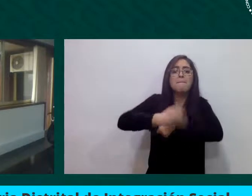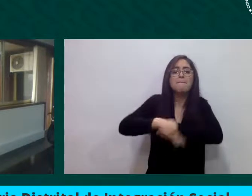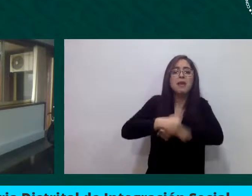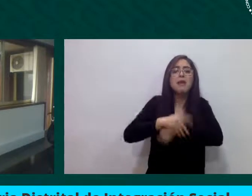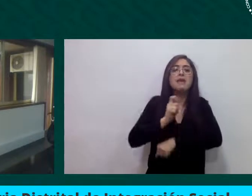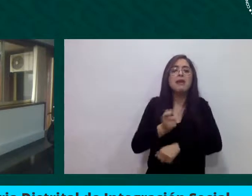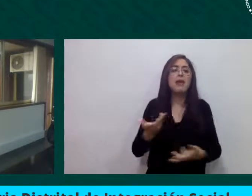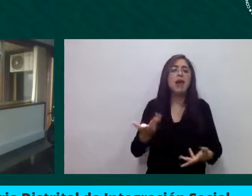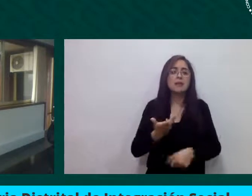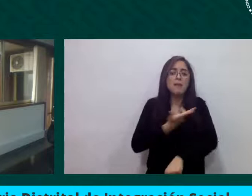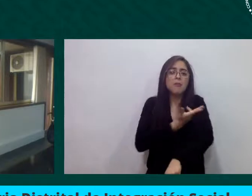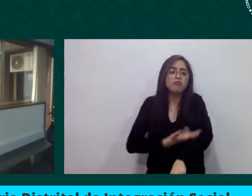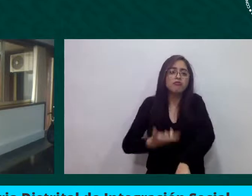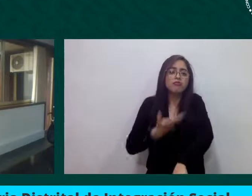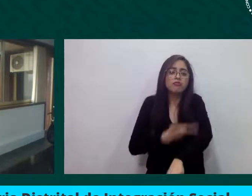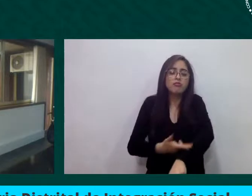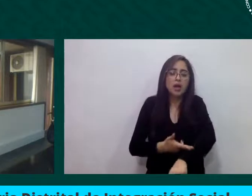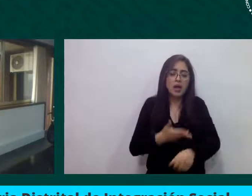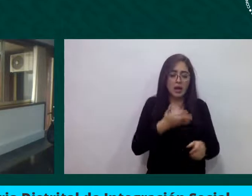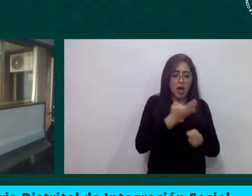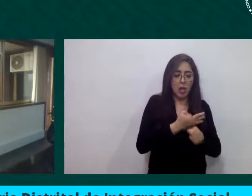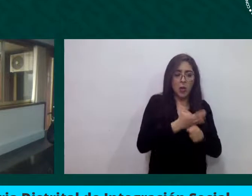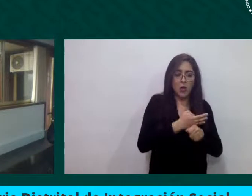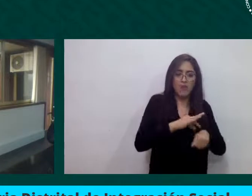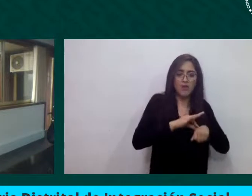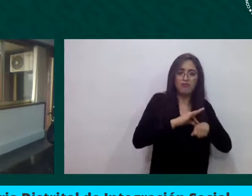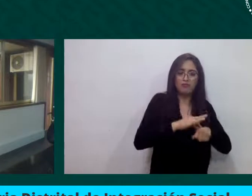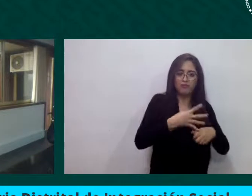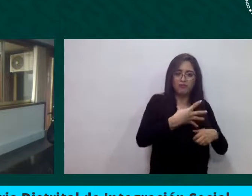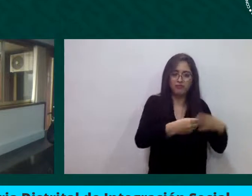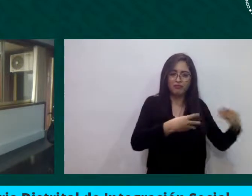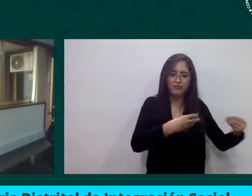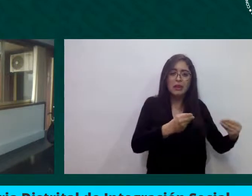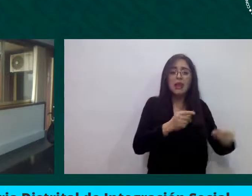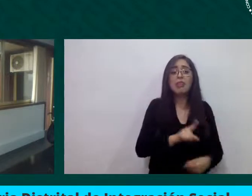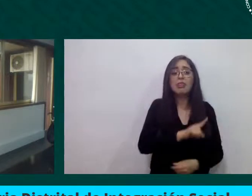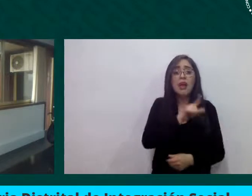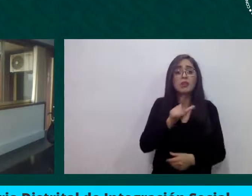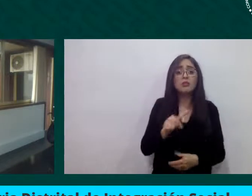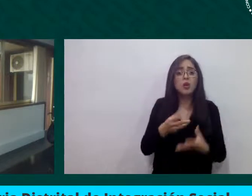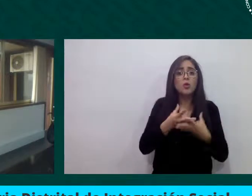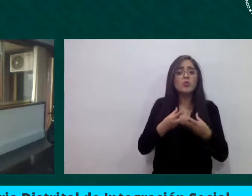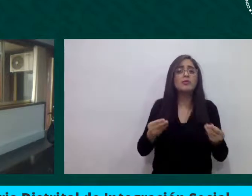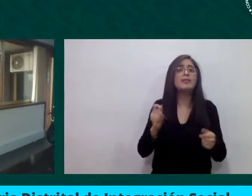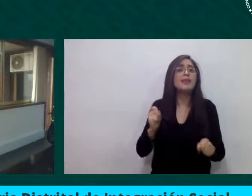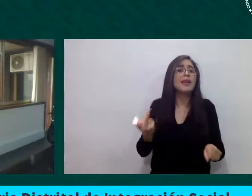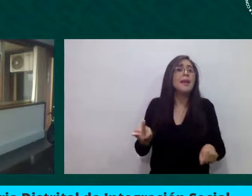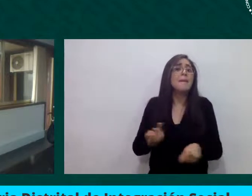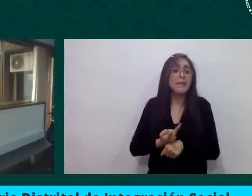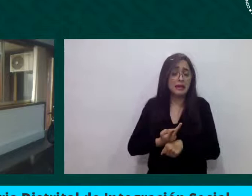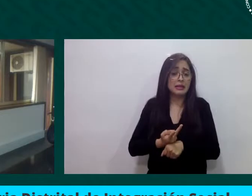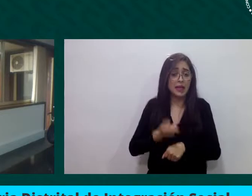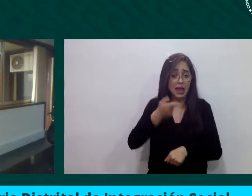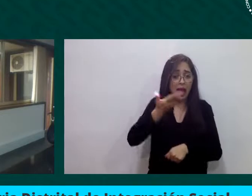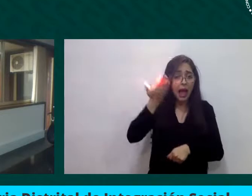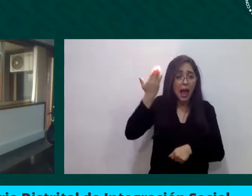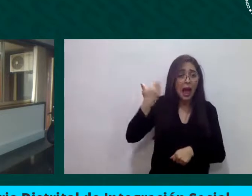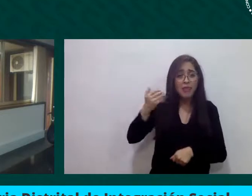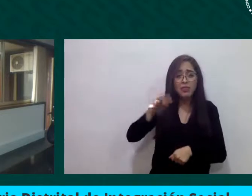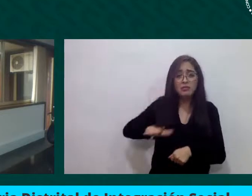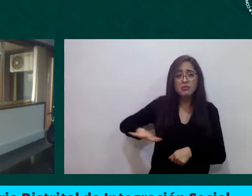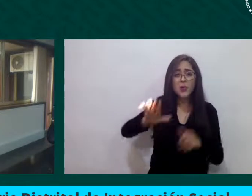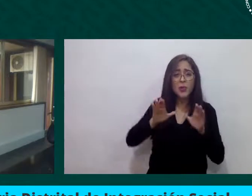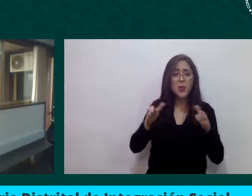efectos, cuando por ejemplo la pobreza ha aumentado de manera ostensible. En los distintos países del mundo,